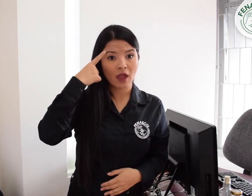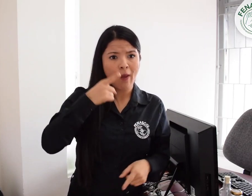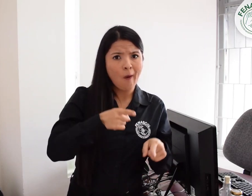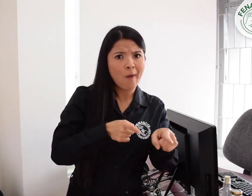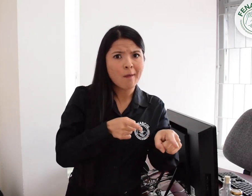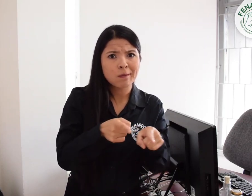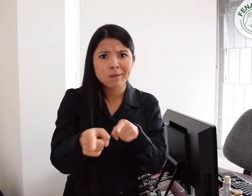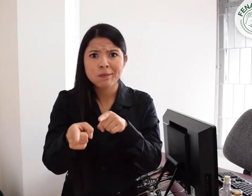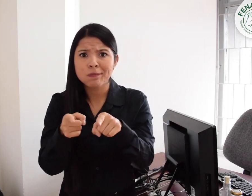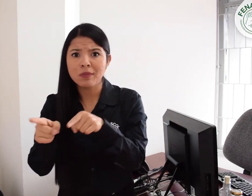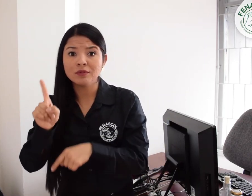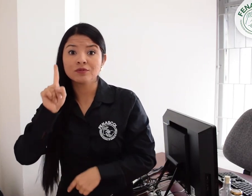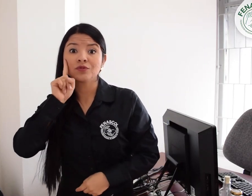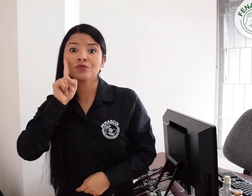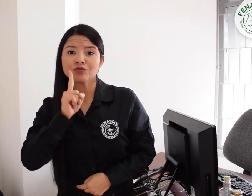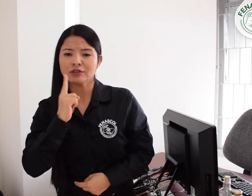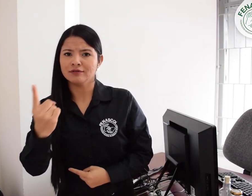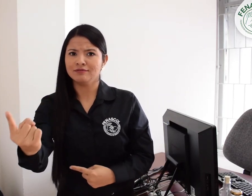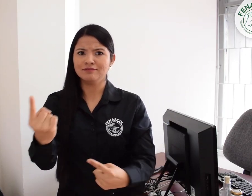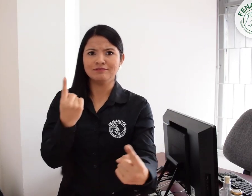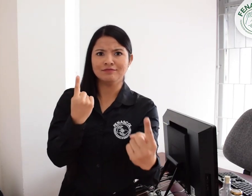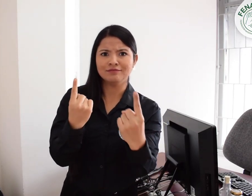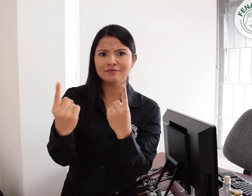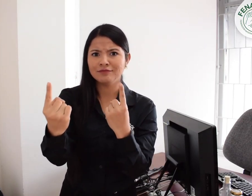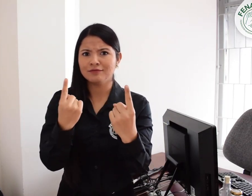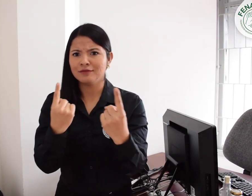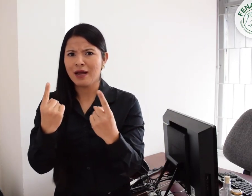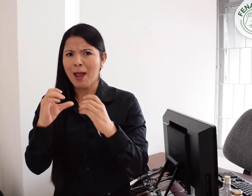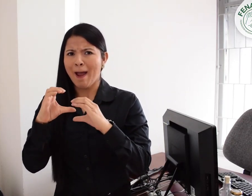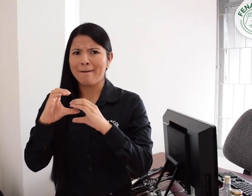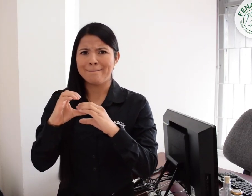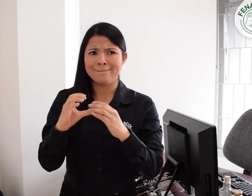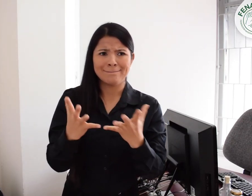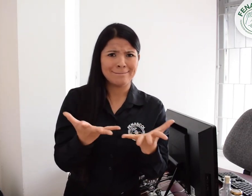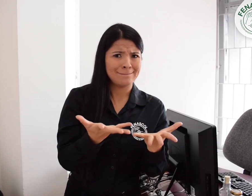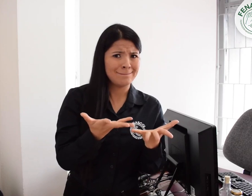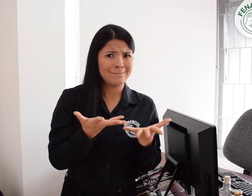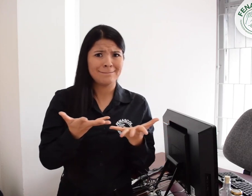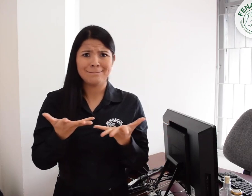pública y no cuentas con estos ajustes para comunicarte con las personas sordas,